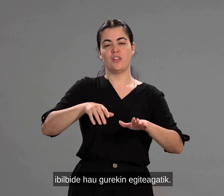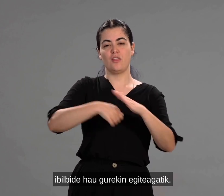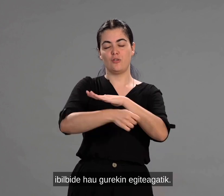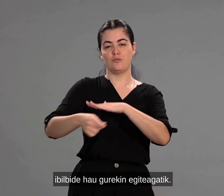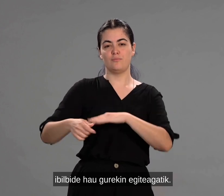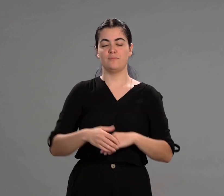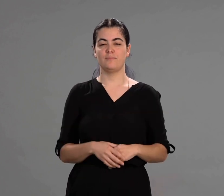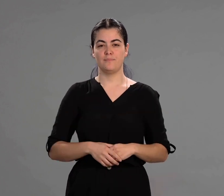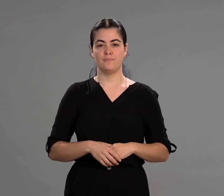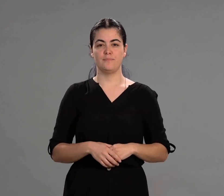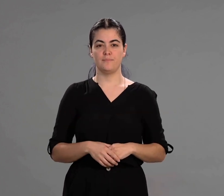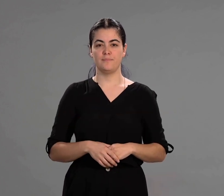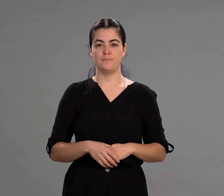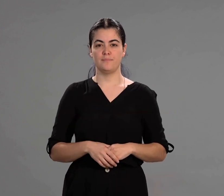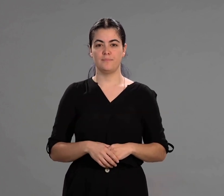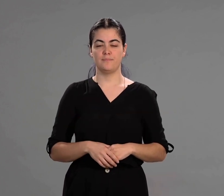agatik. zel